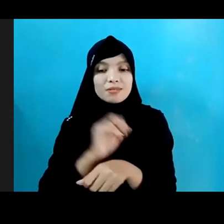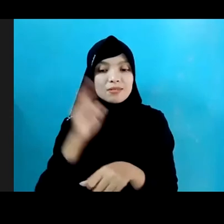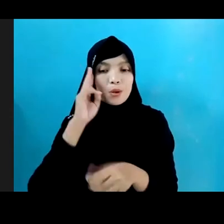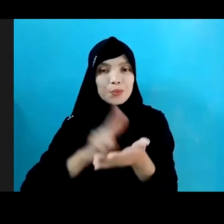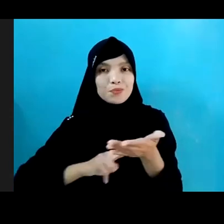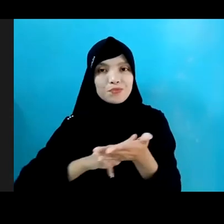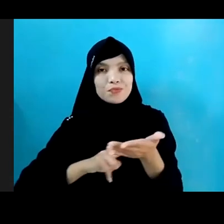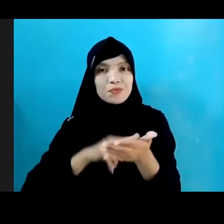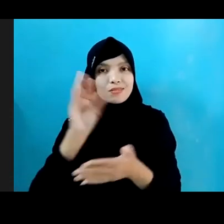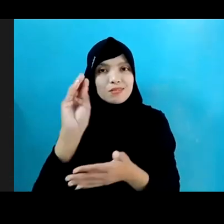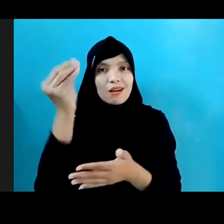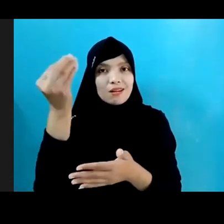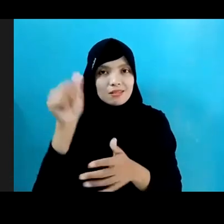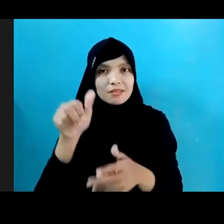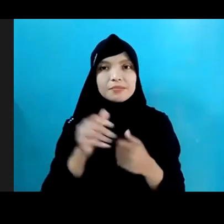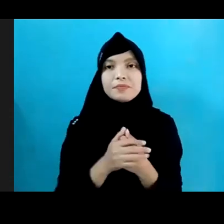Jakarta.